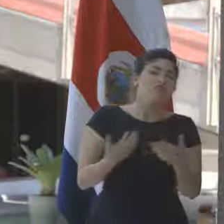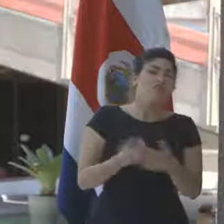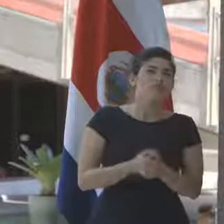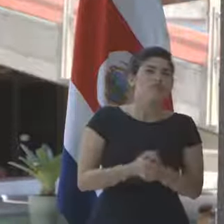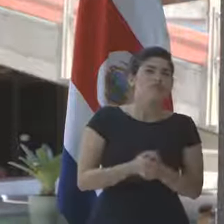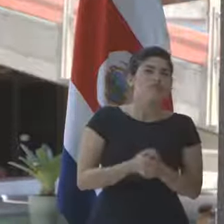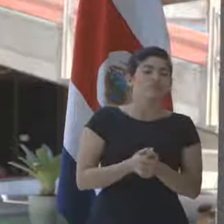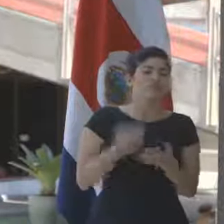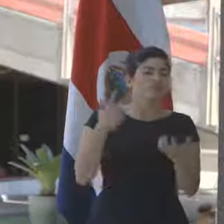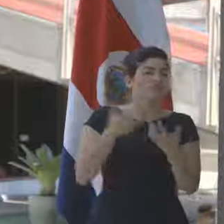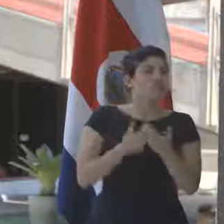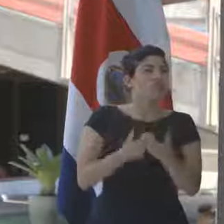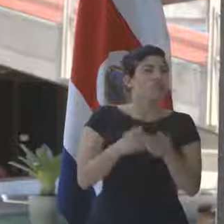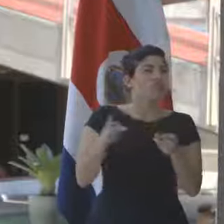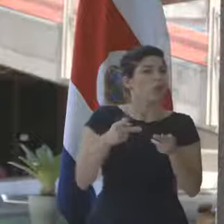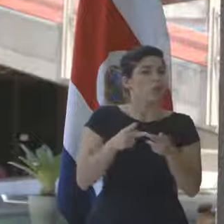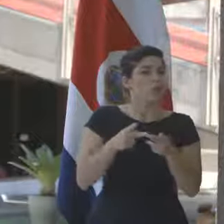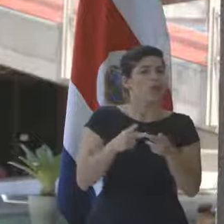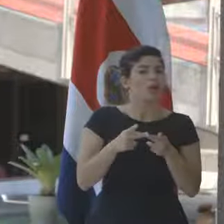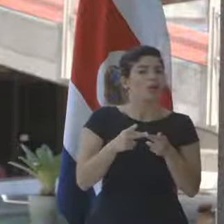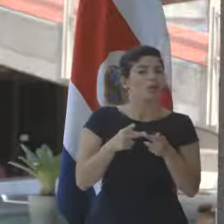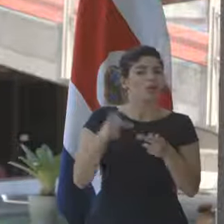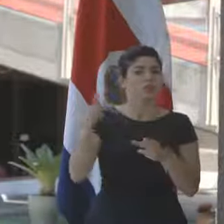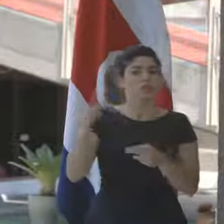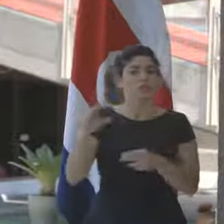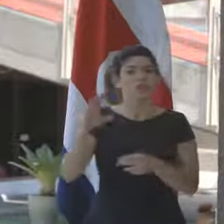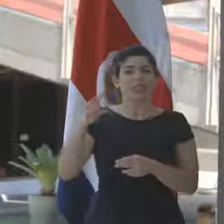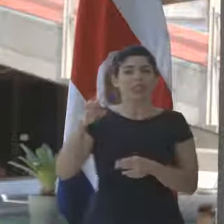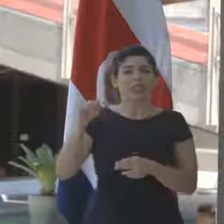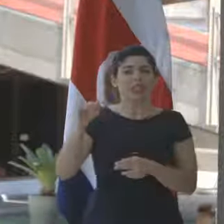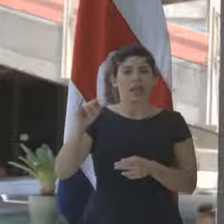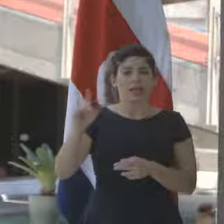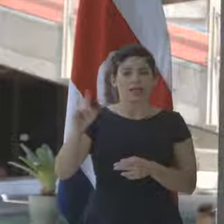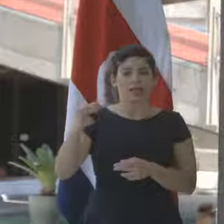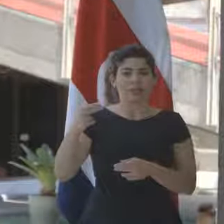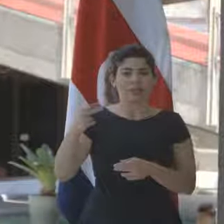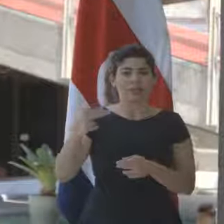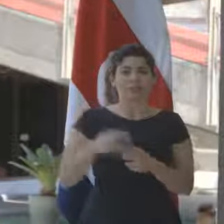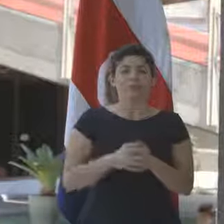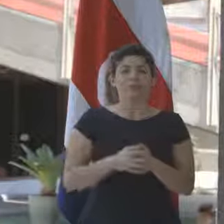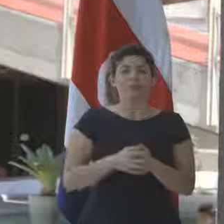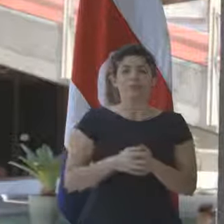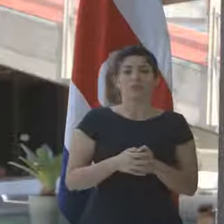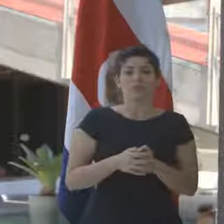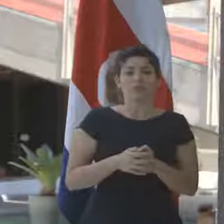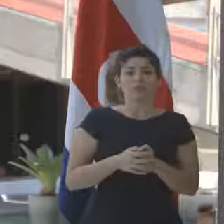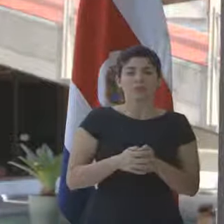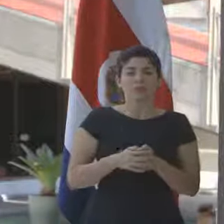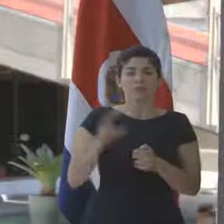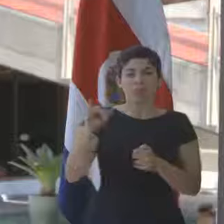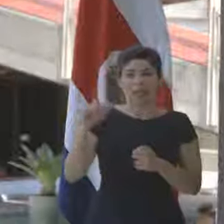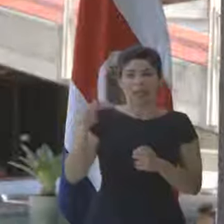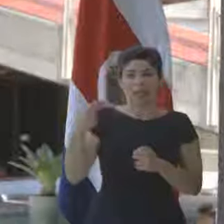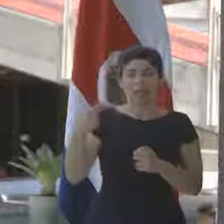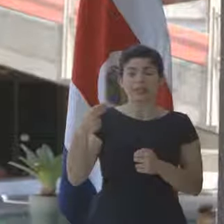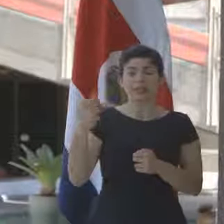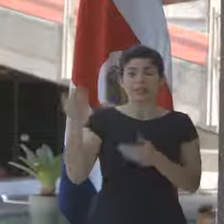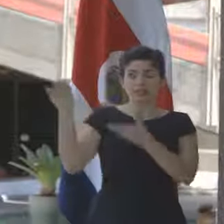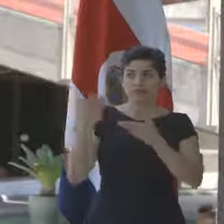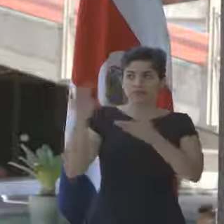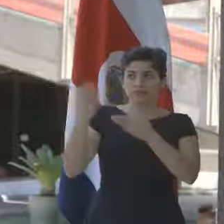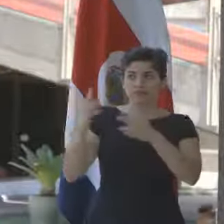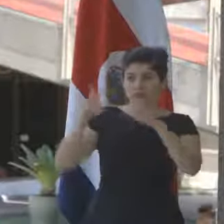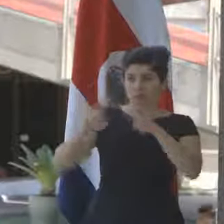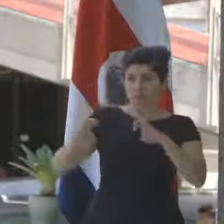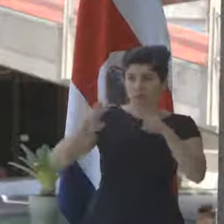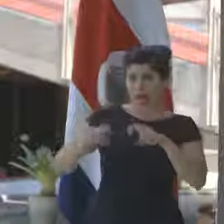acorde con lo que ha planteado la CIDH. Estamos recibiendo los análisis que